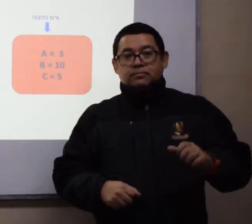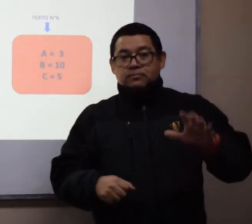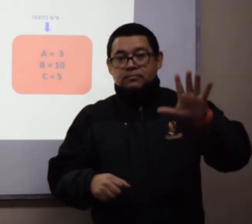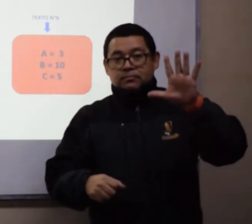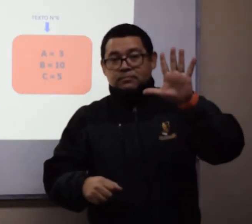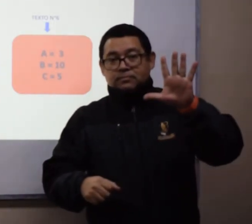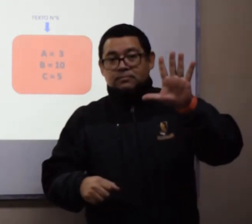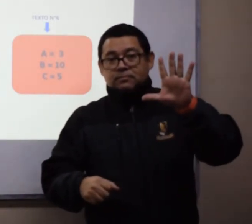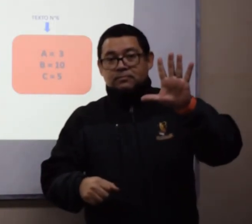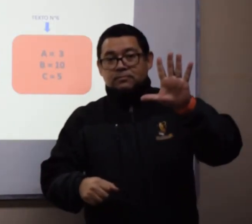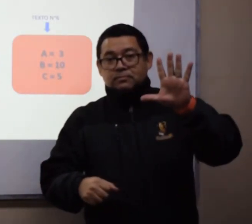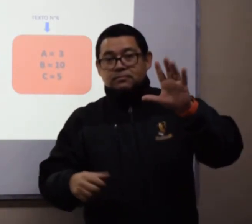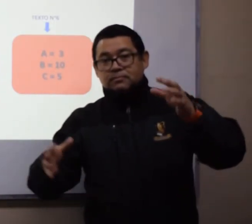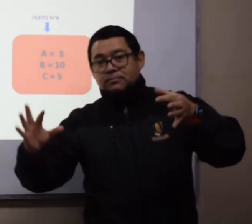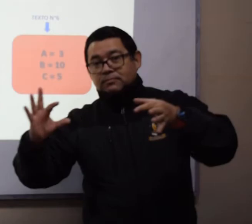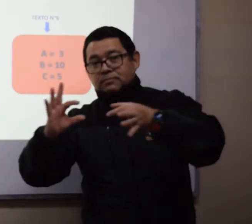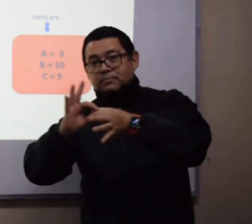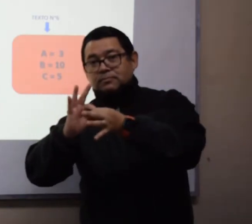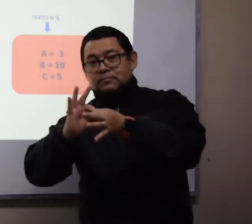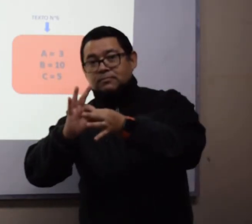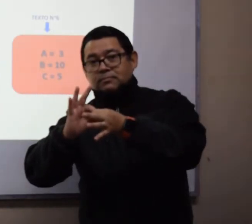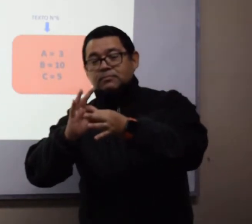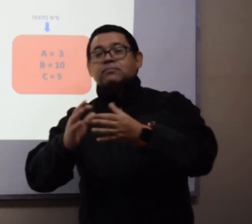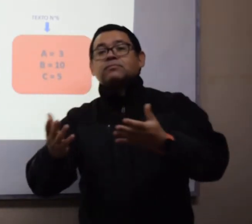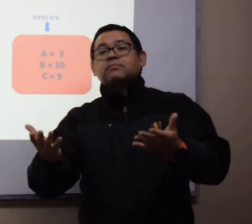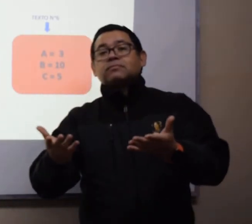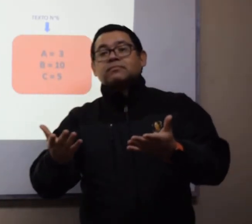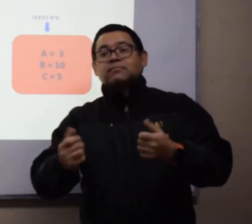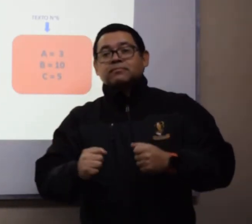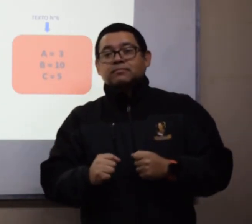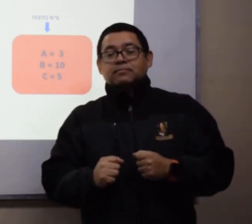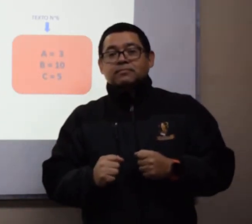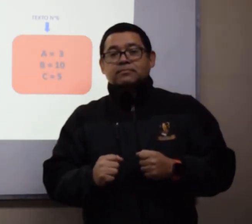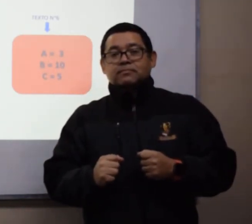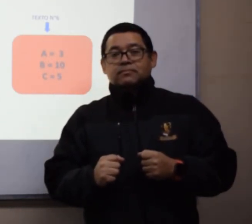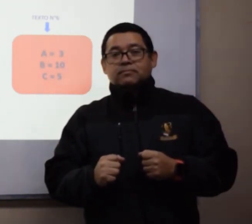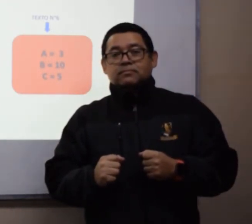La pregunta 5 está relacionada con la asignatura de historia.